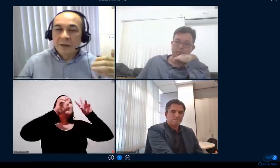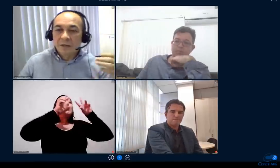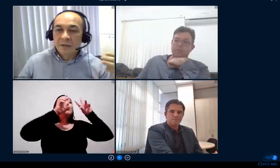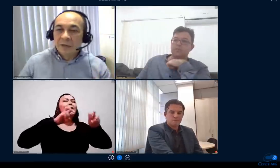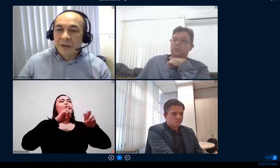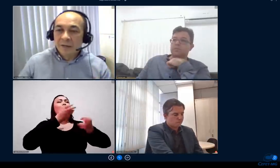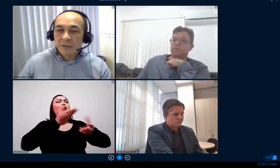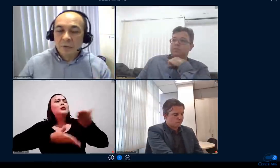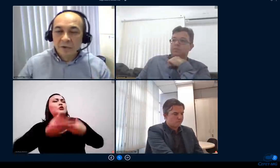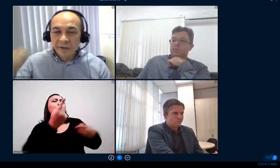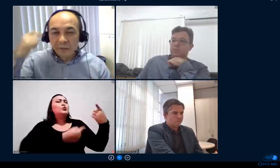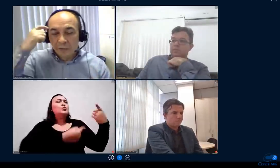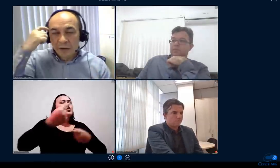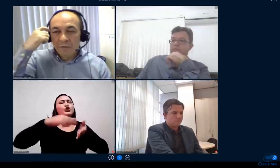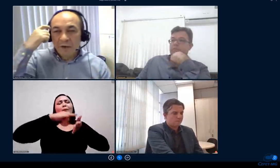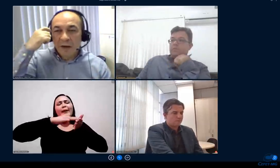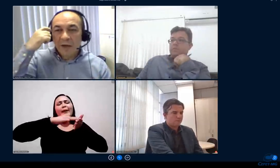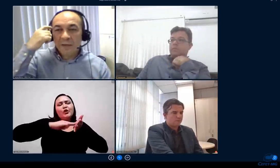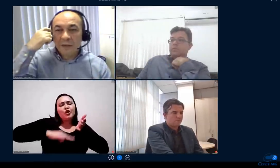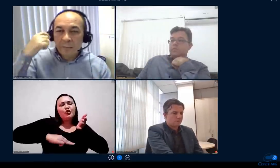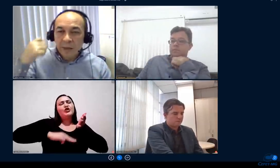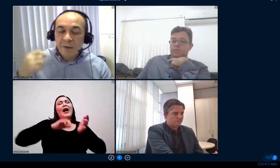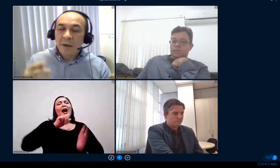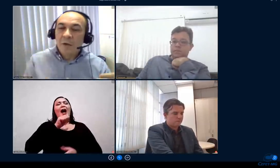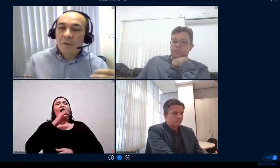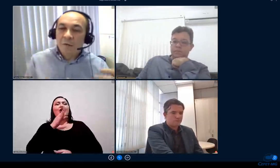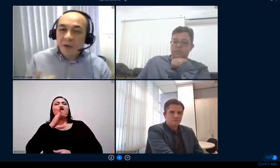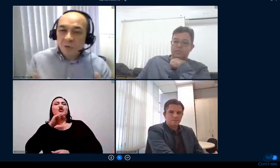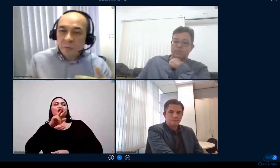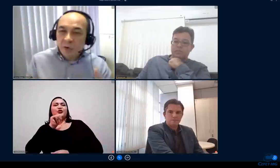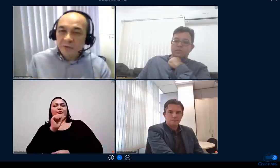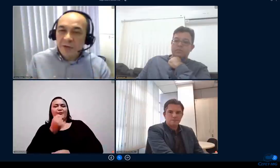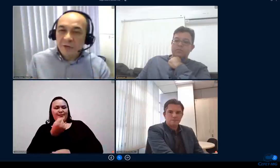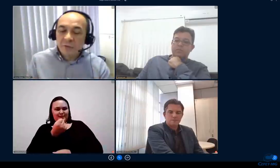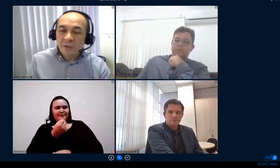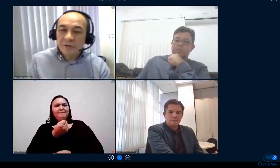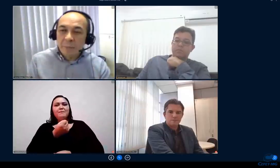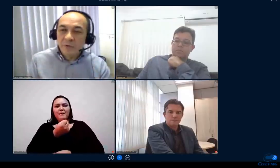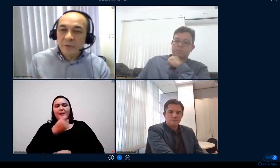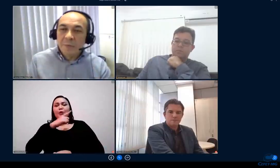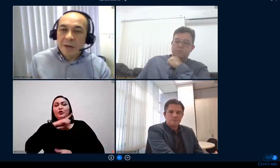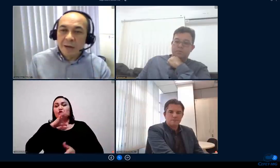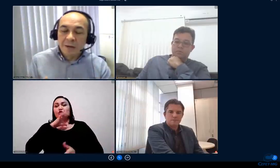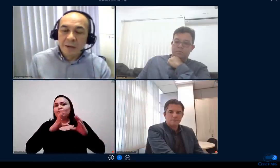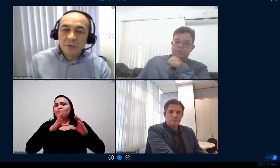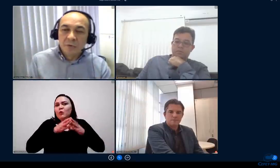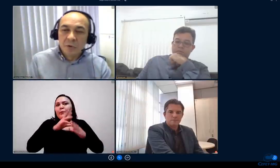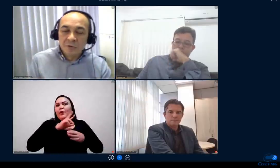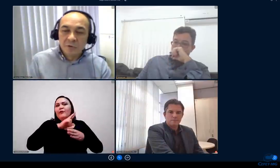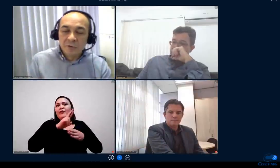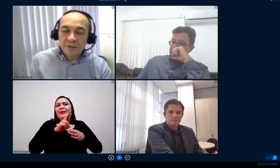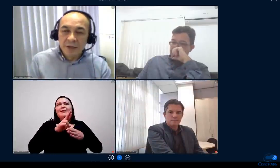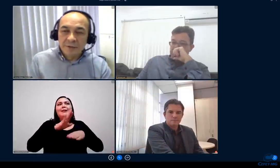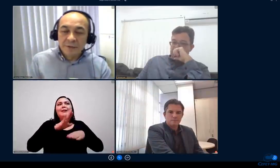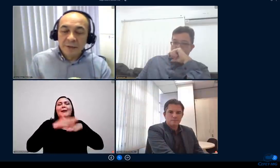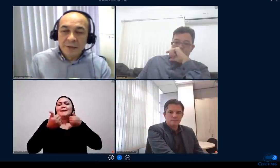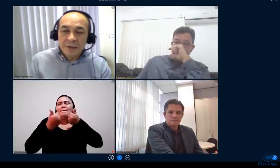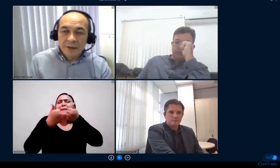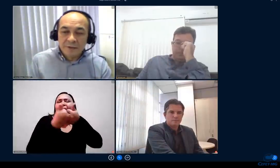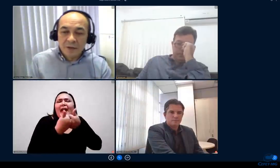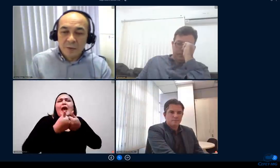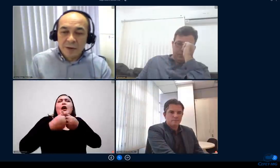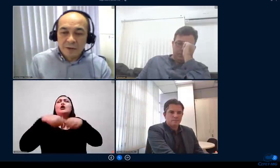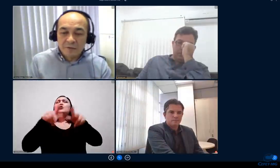a questão da criação do nosso centro de referência também fez um processo de se aproximar dos nossos docentes